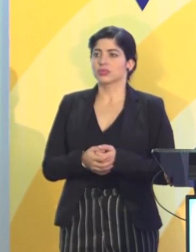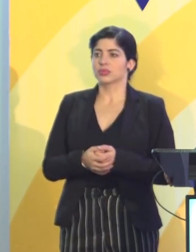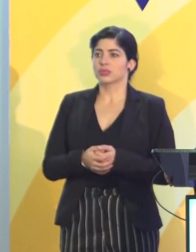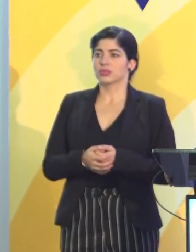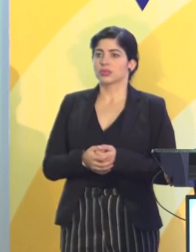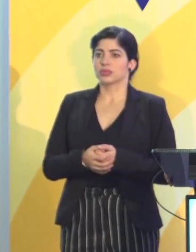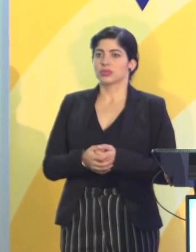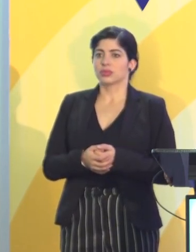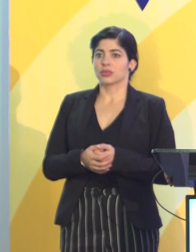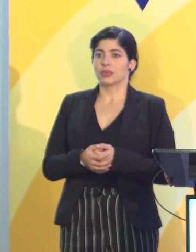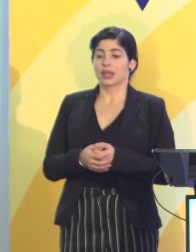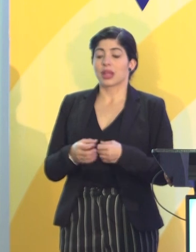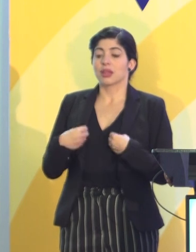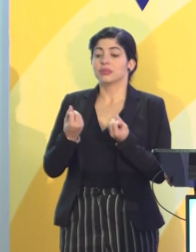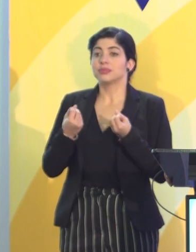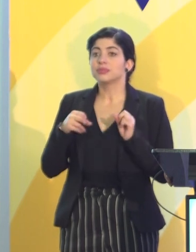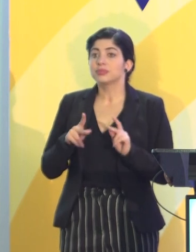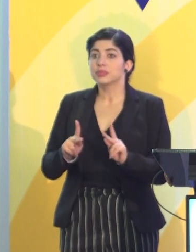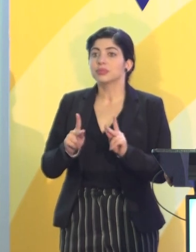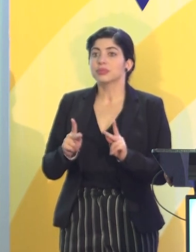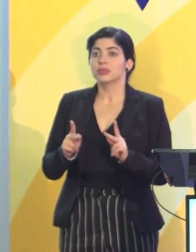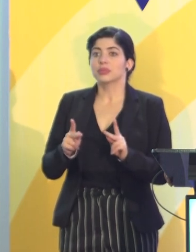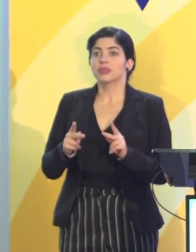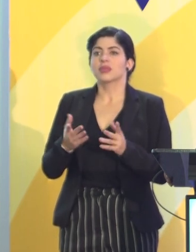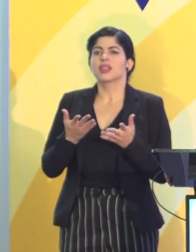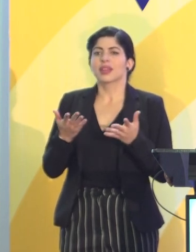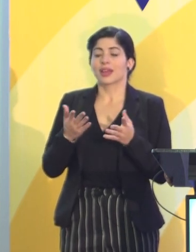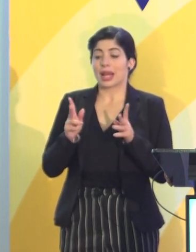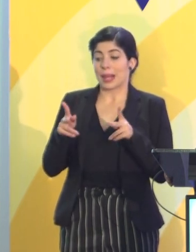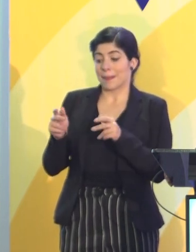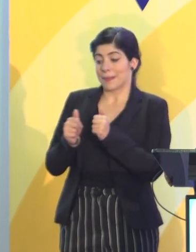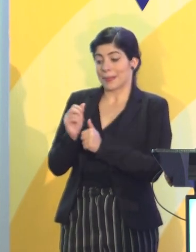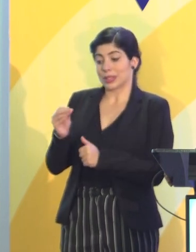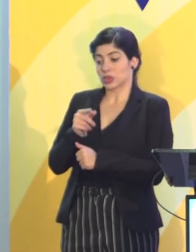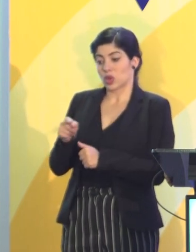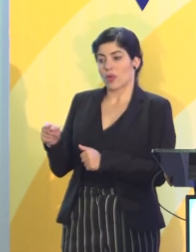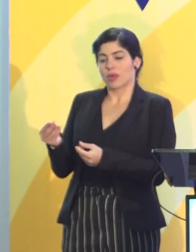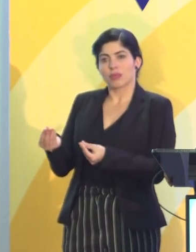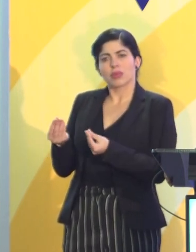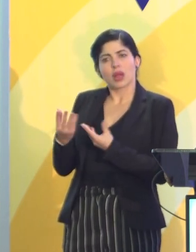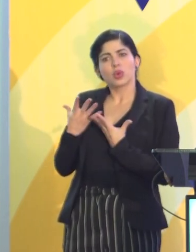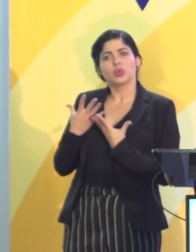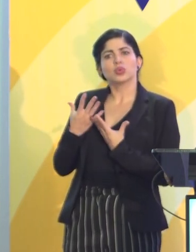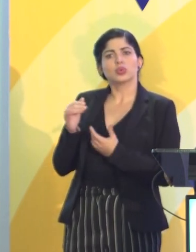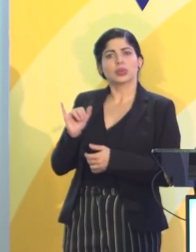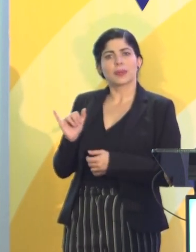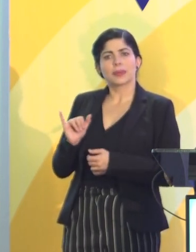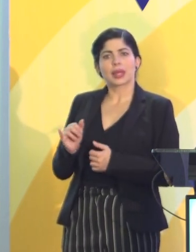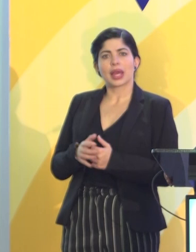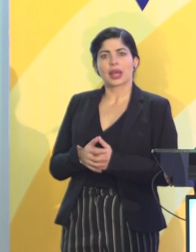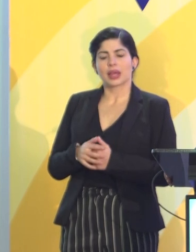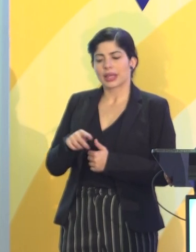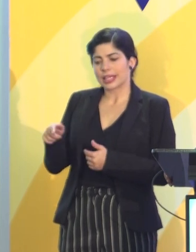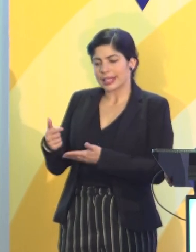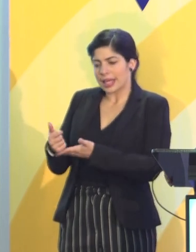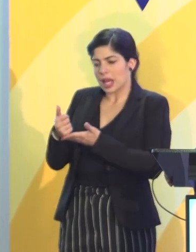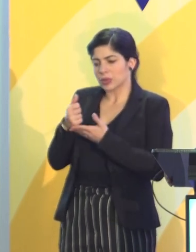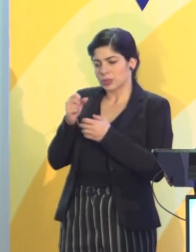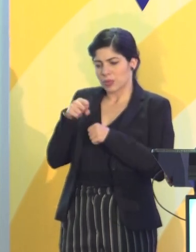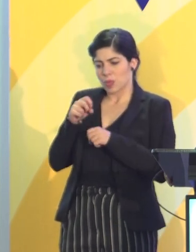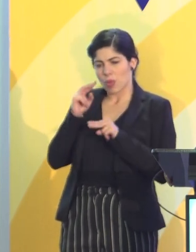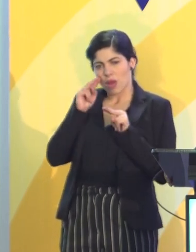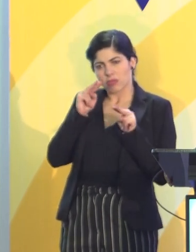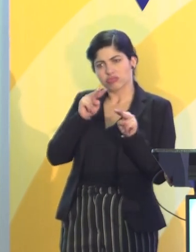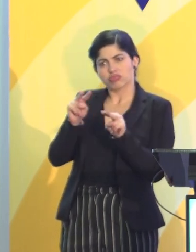Es la posibilidad de que la gente más joven nos dé luz también, nos ayude a mirar,